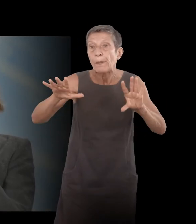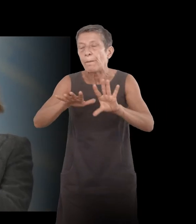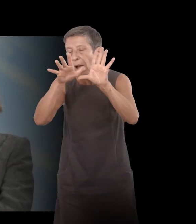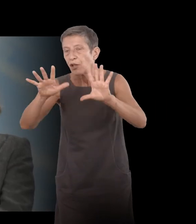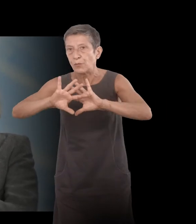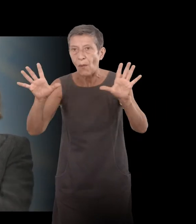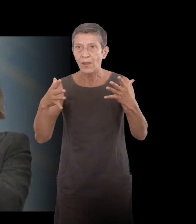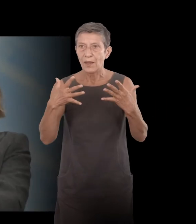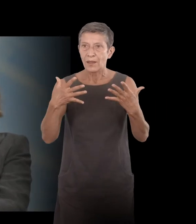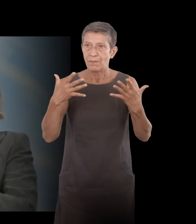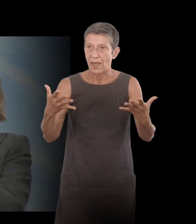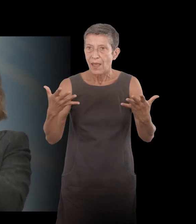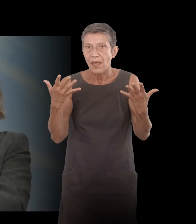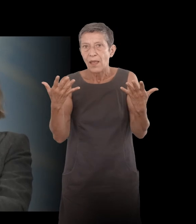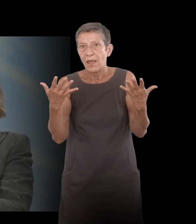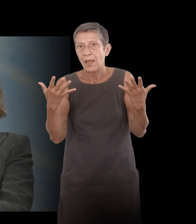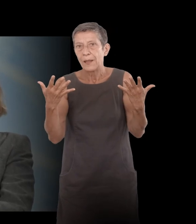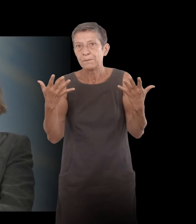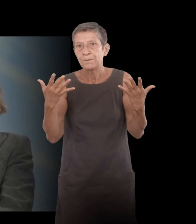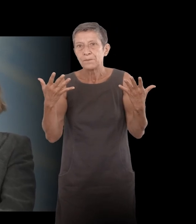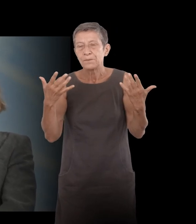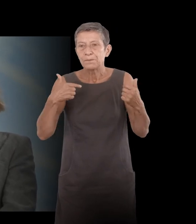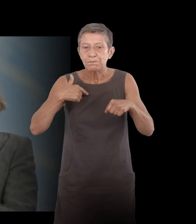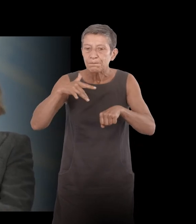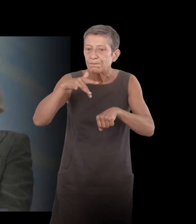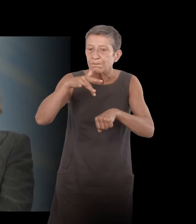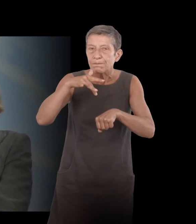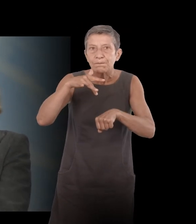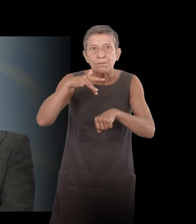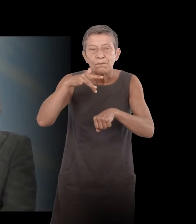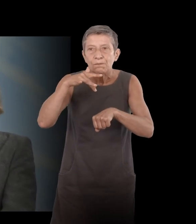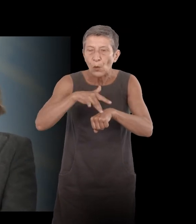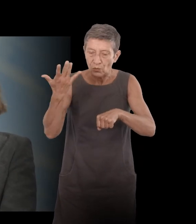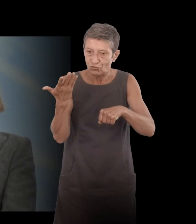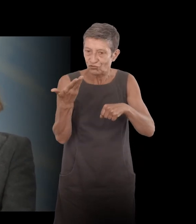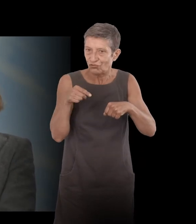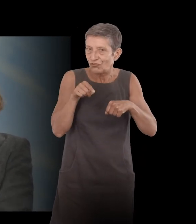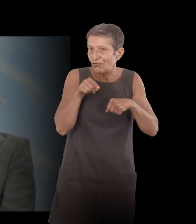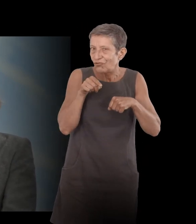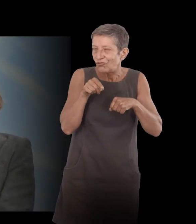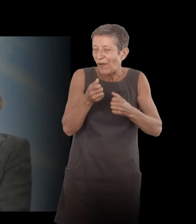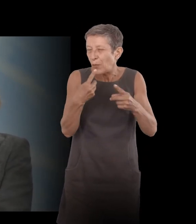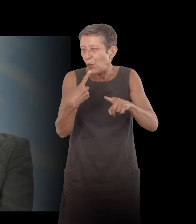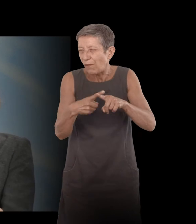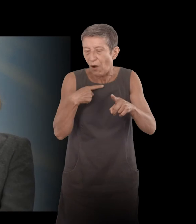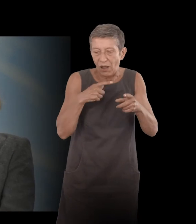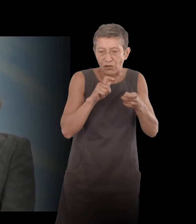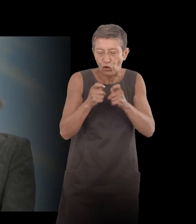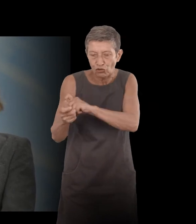j'ai transformé plusieurs fois, plusieurs... Enfin, plusieurs fois une matière première de... Voilà, de niveau zéro de l